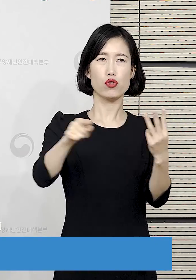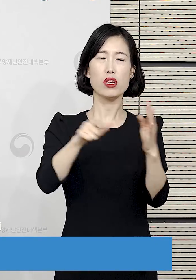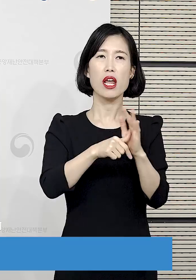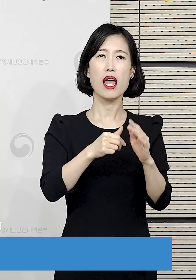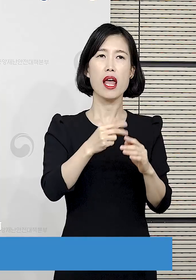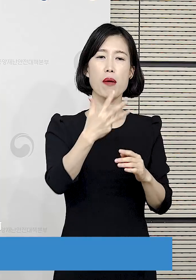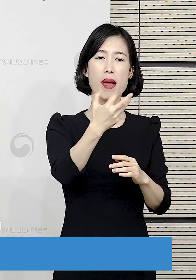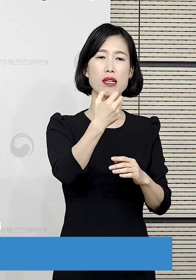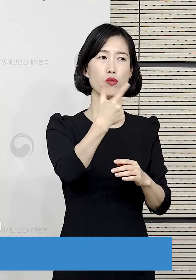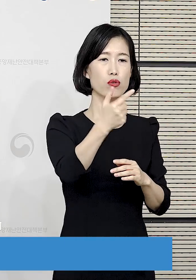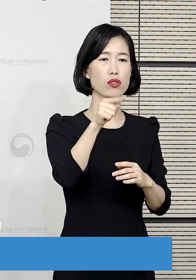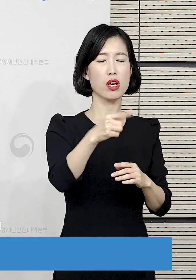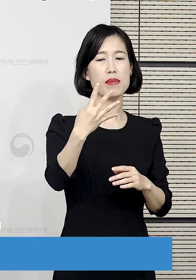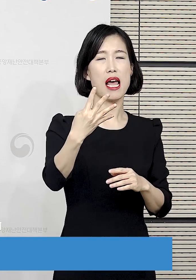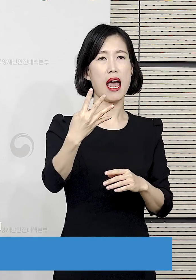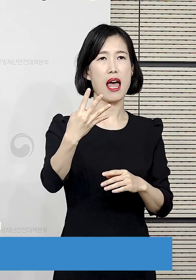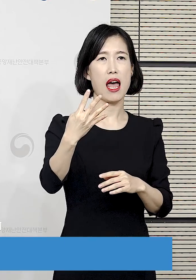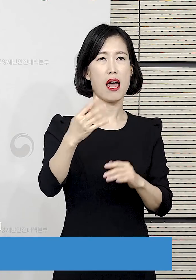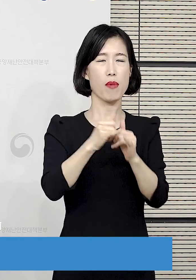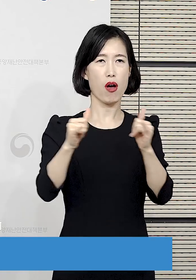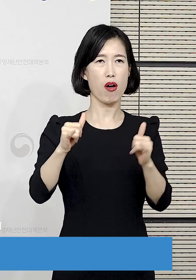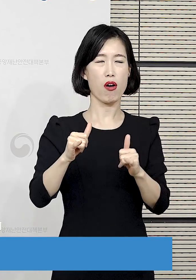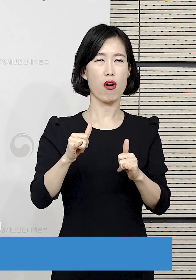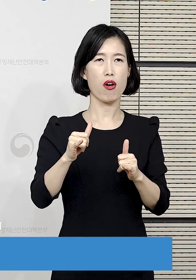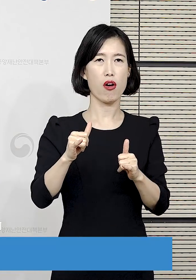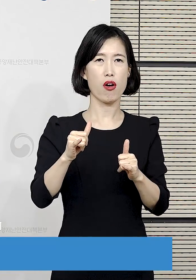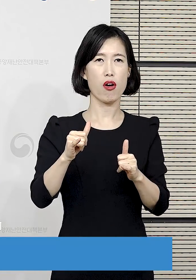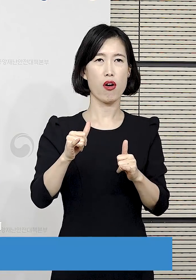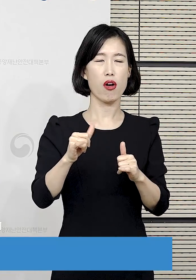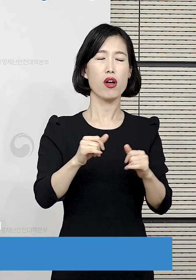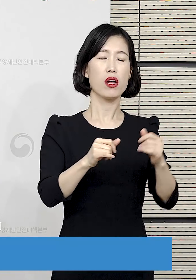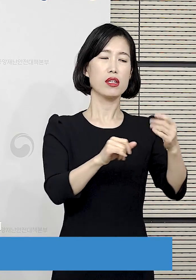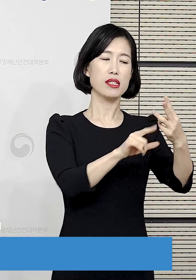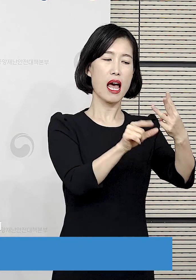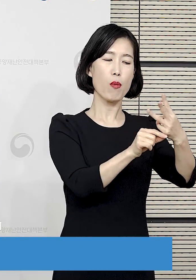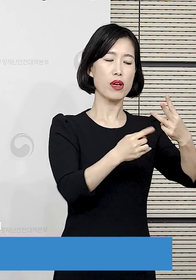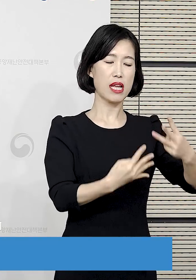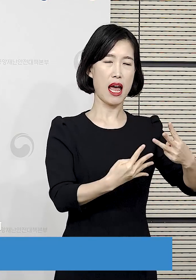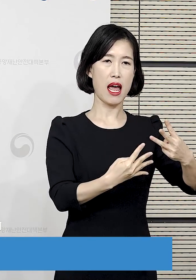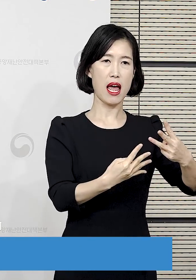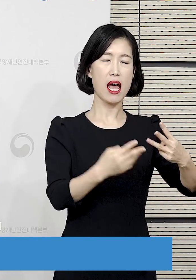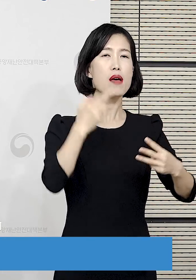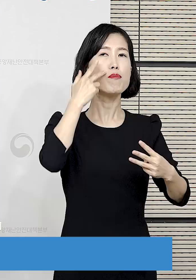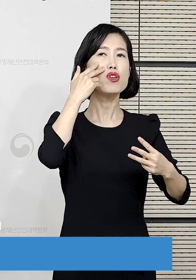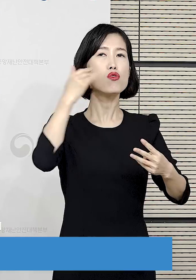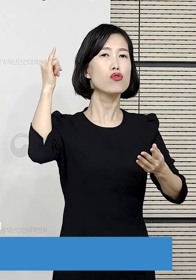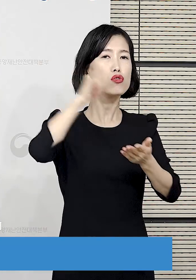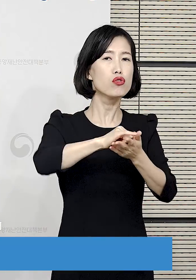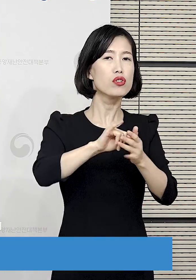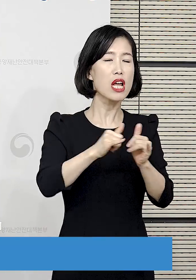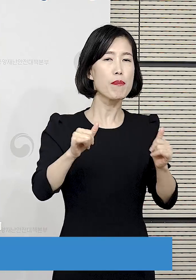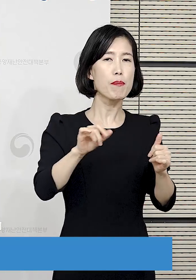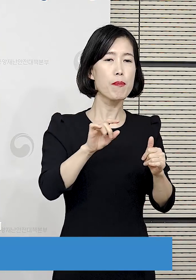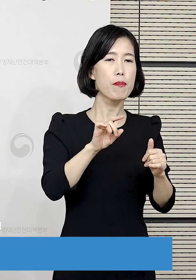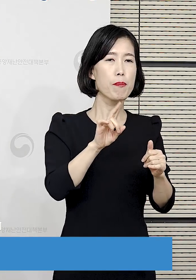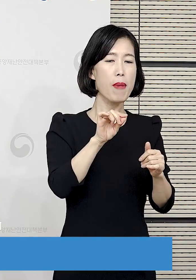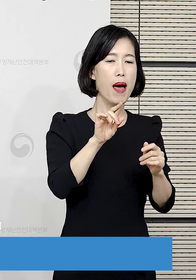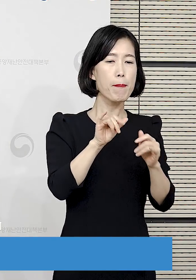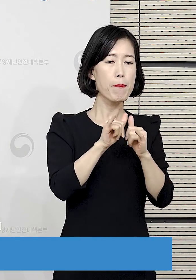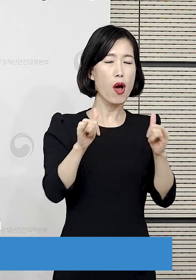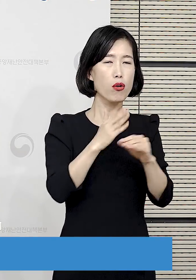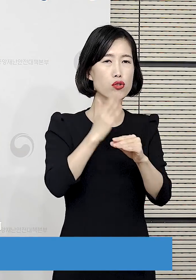입국자 1만 명당 확진자 수는 86.4명이고요. 그 다음에 3월 4주 차에